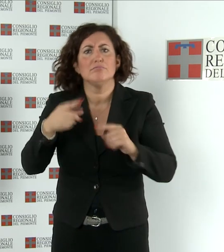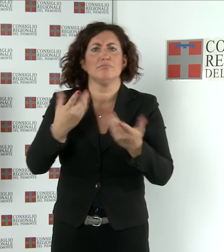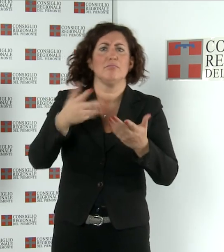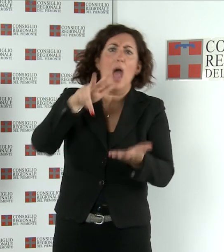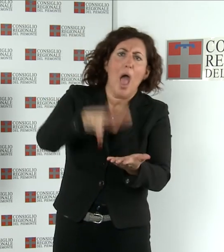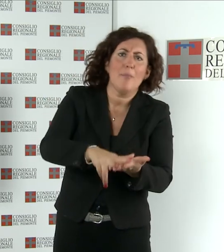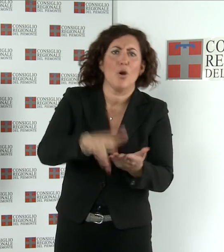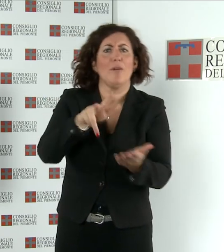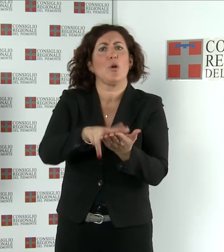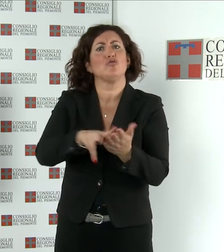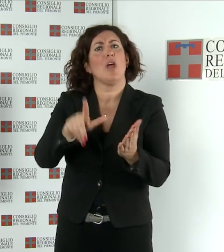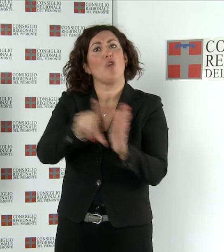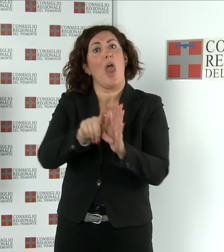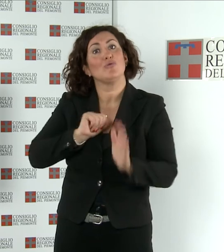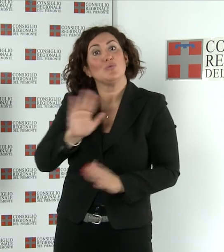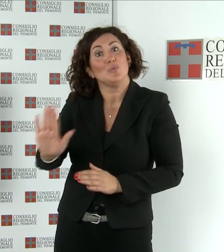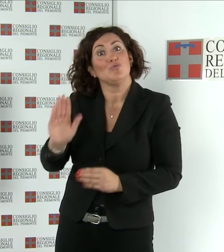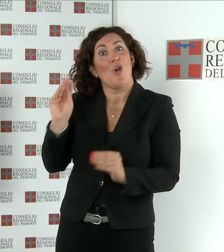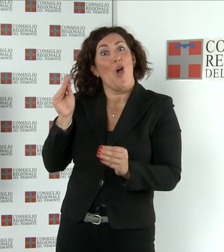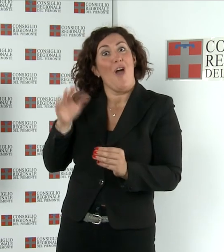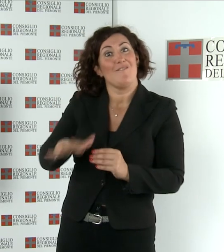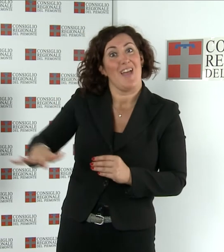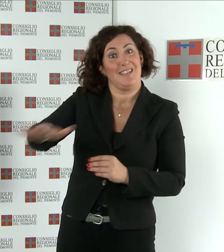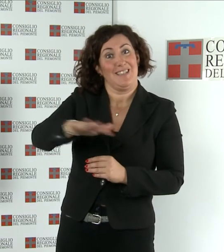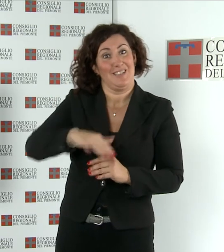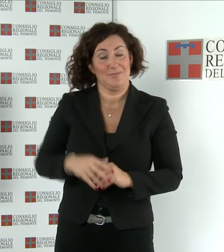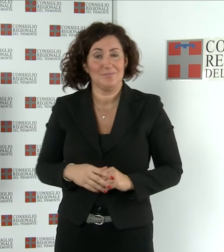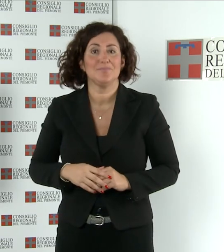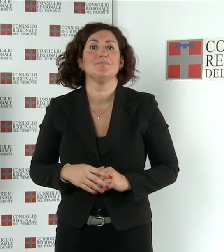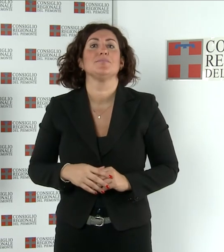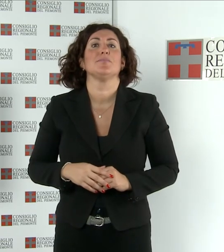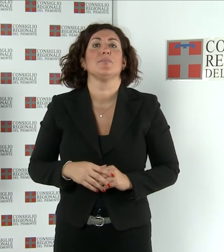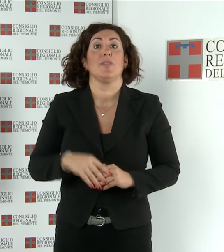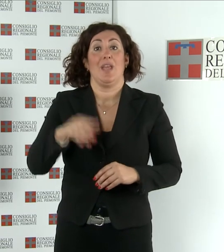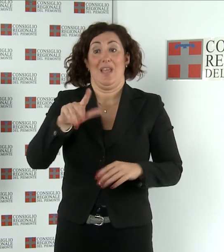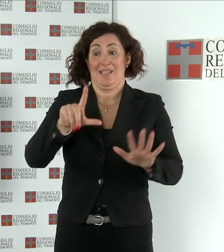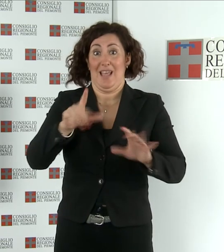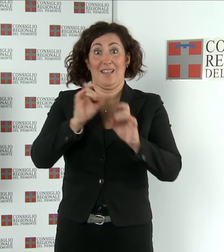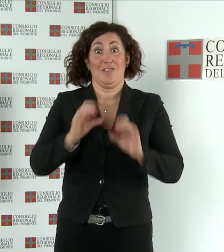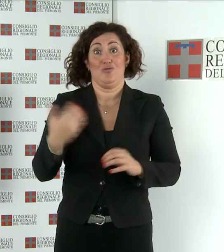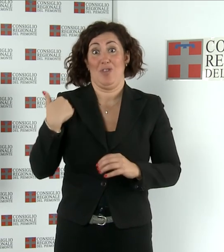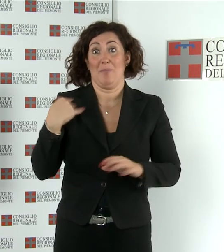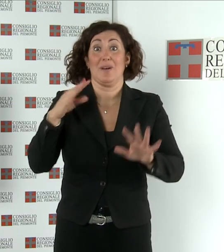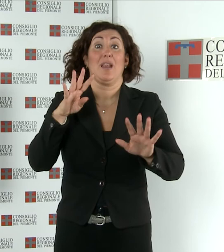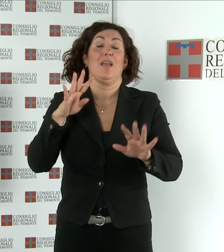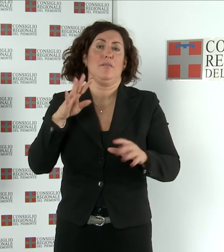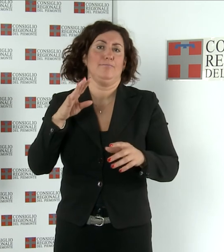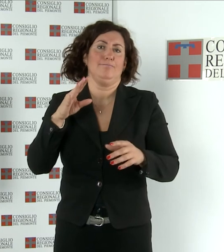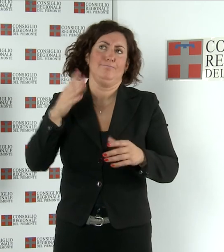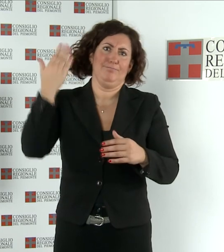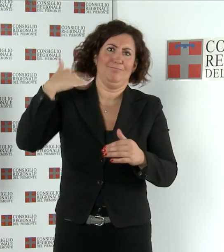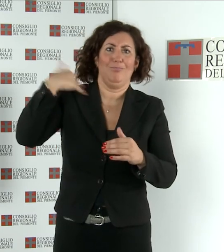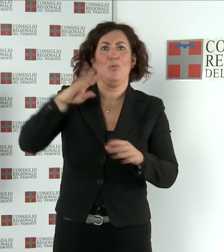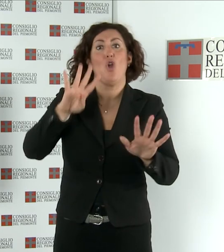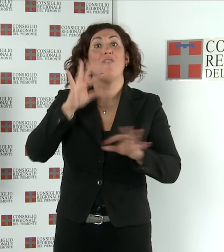partecipanti. In vista dell'evento centrale del 7 dicembre si è svolto il 9 ottobre a Palazzo Lascaris il primo degli incontri